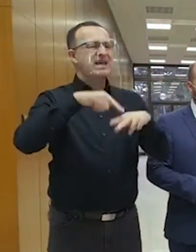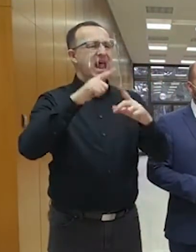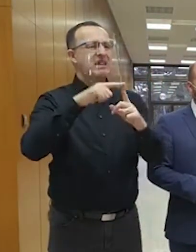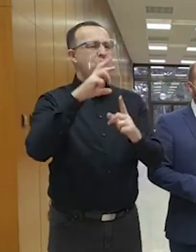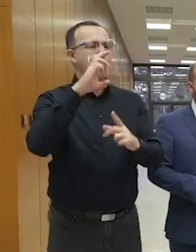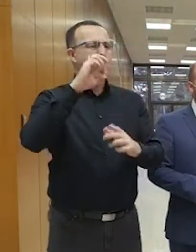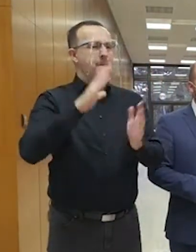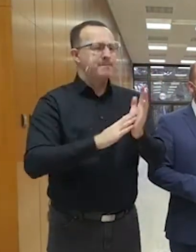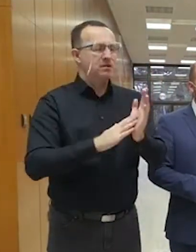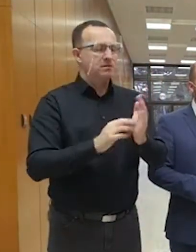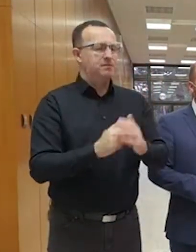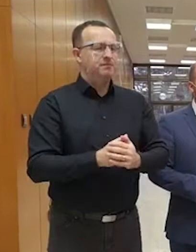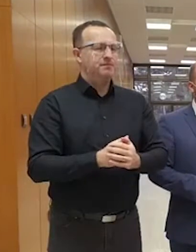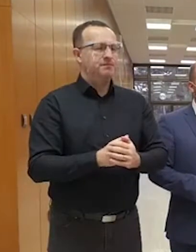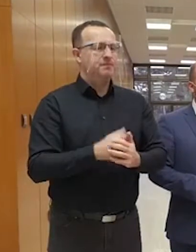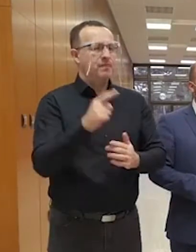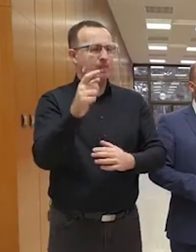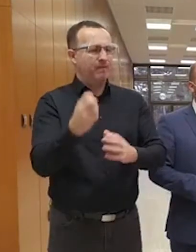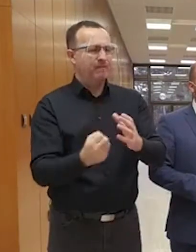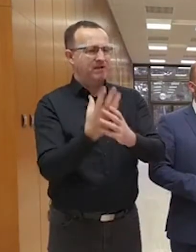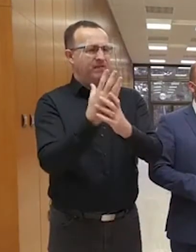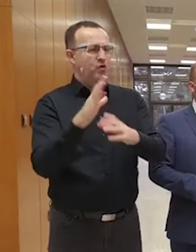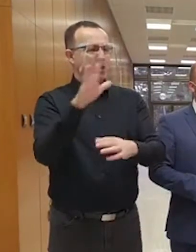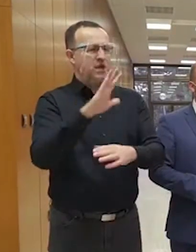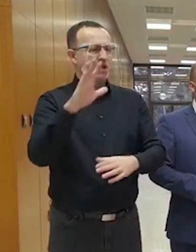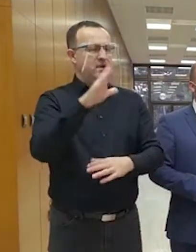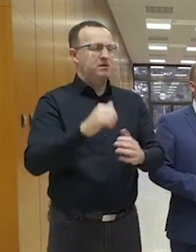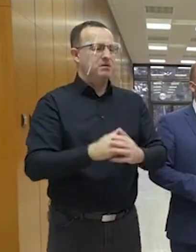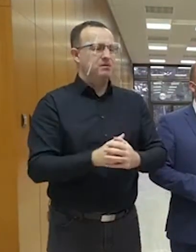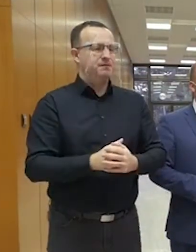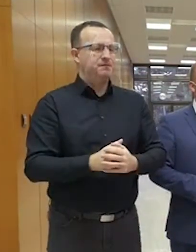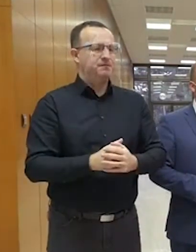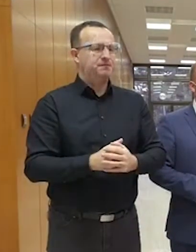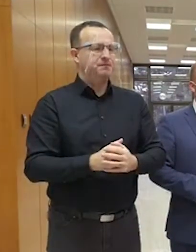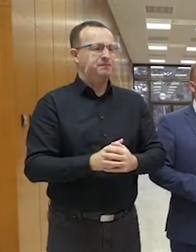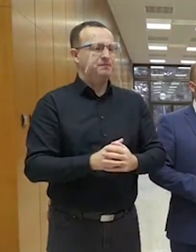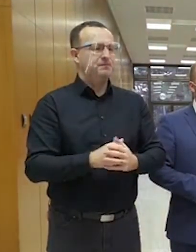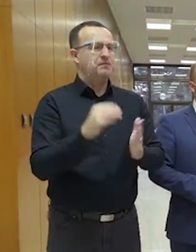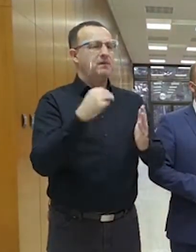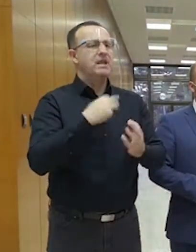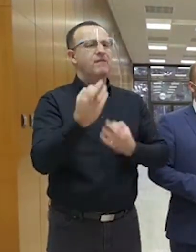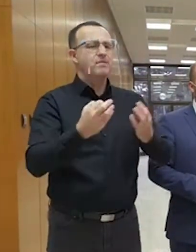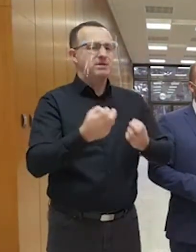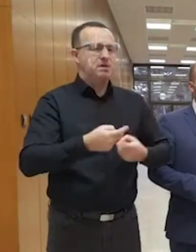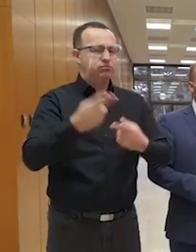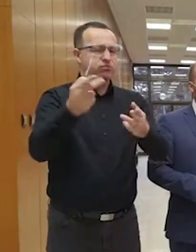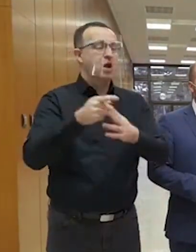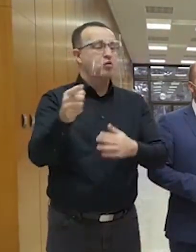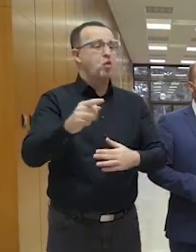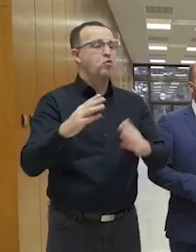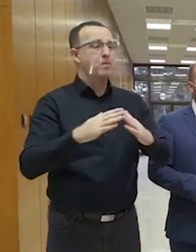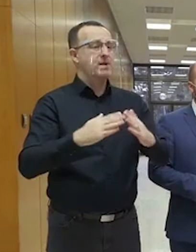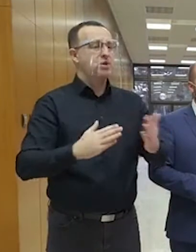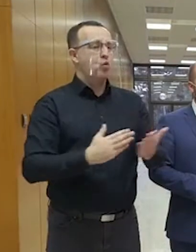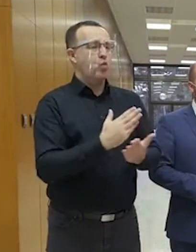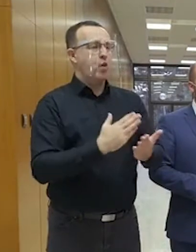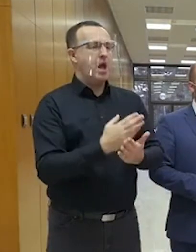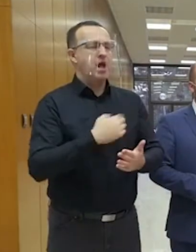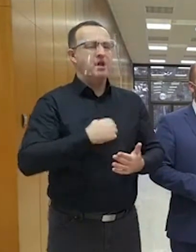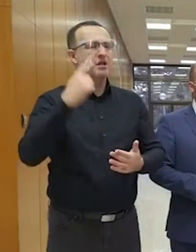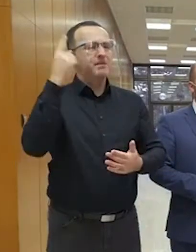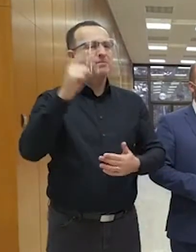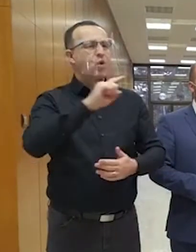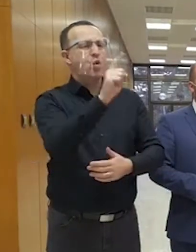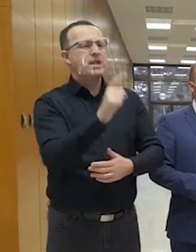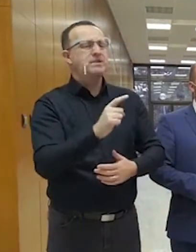tá SEL, ktorá je vytvorená v rámci EAS-ky. Ale ešte raz, to je domáca úloha. Nemyslíme si, prosím, že